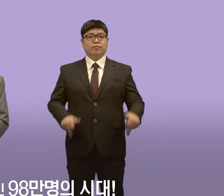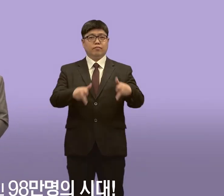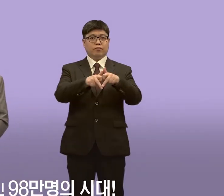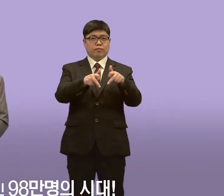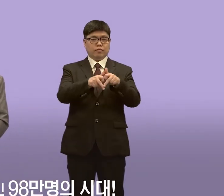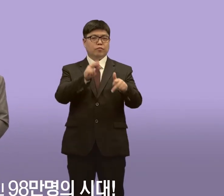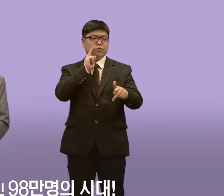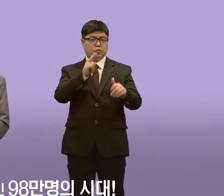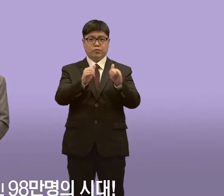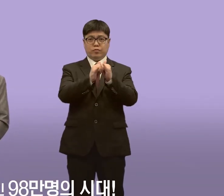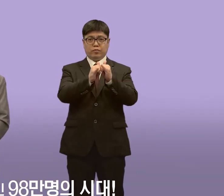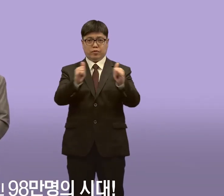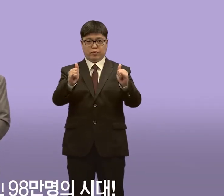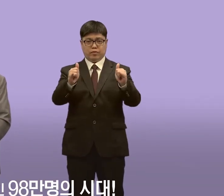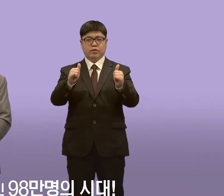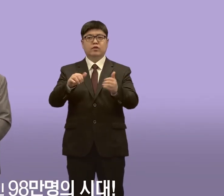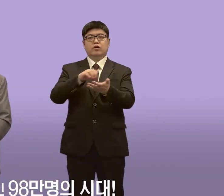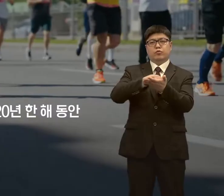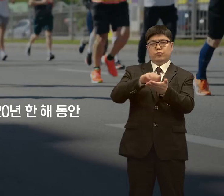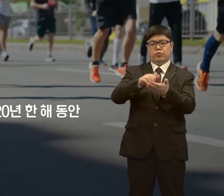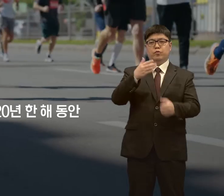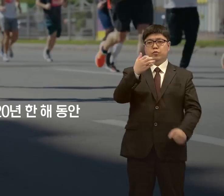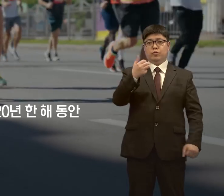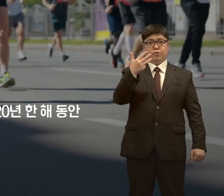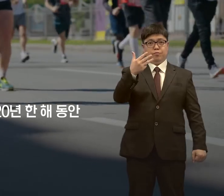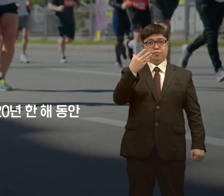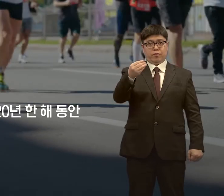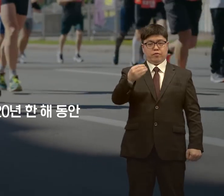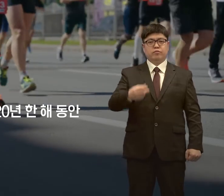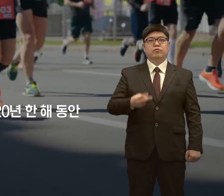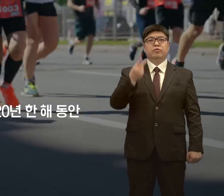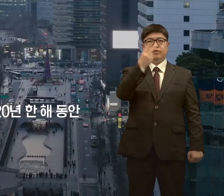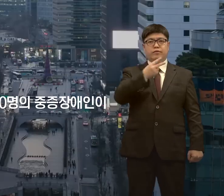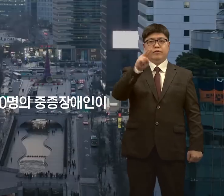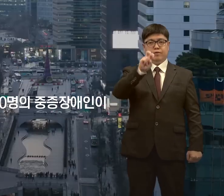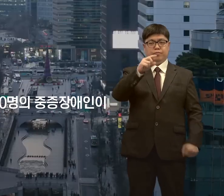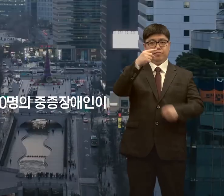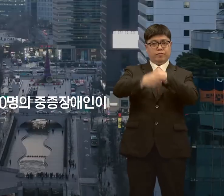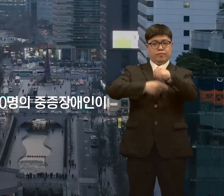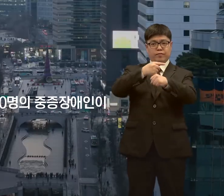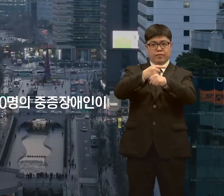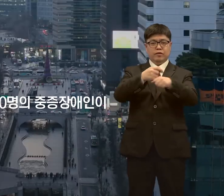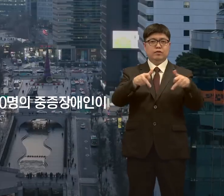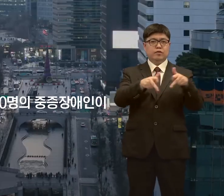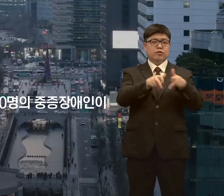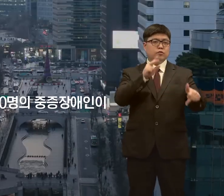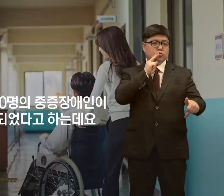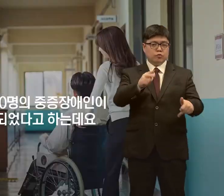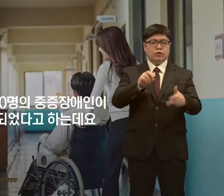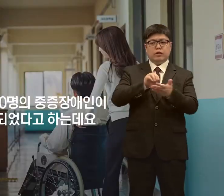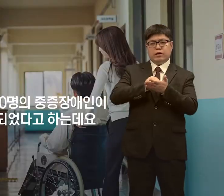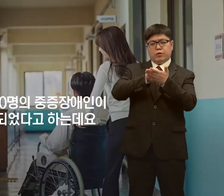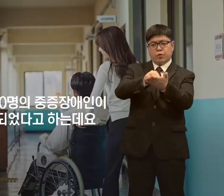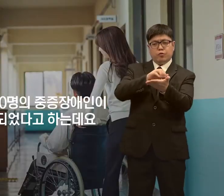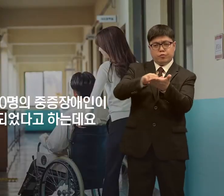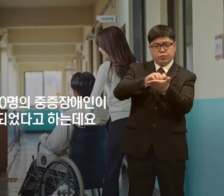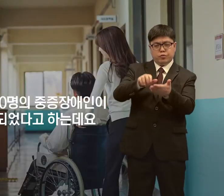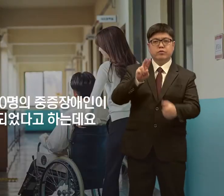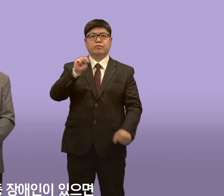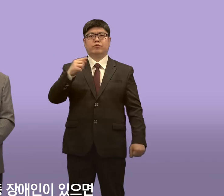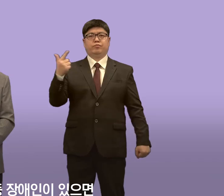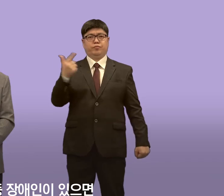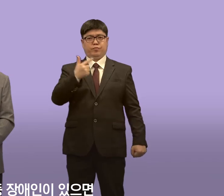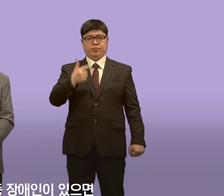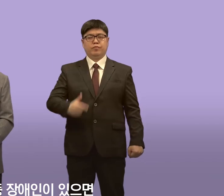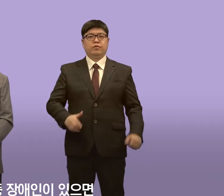중증장애인 98만 명의 시대. 2020년 한 해 동안 2만 6천 명의 중증장애인이 등록되었다고 하는데요.